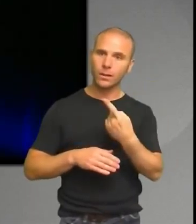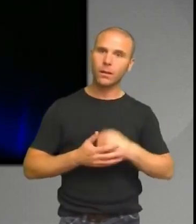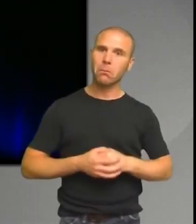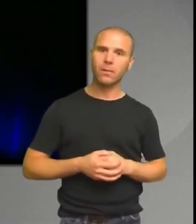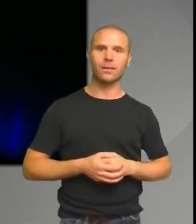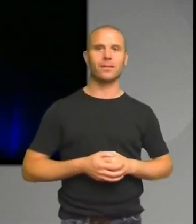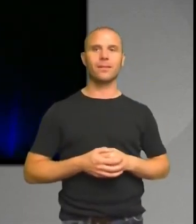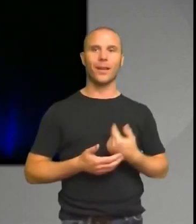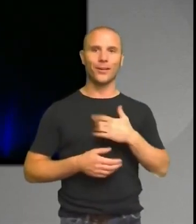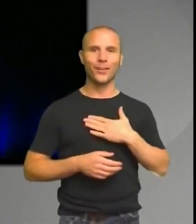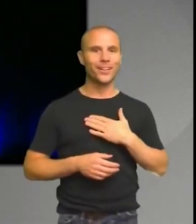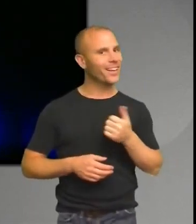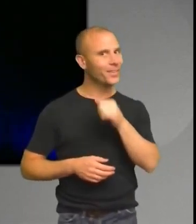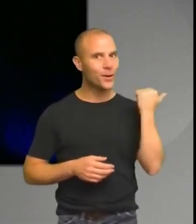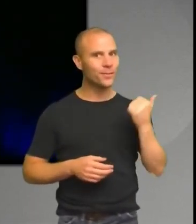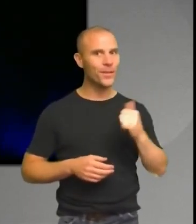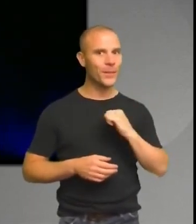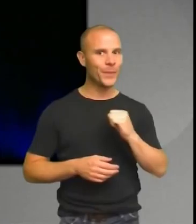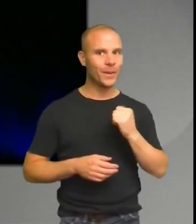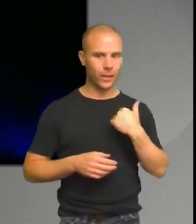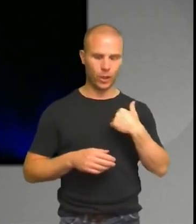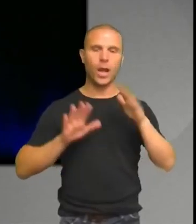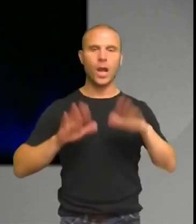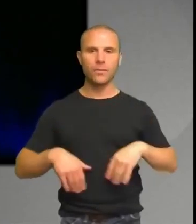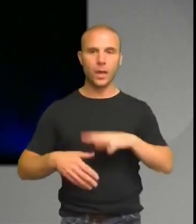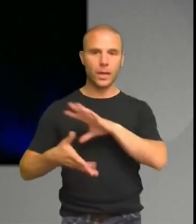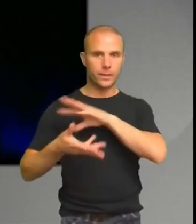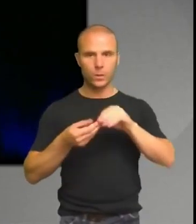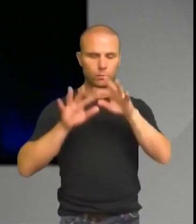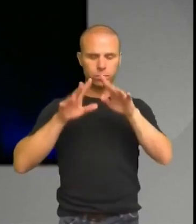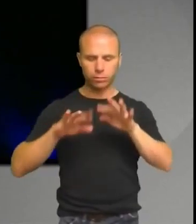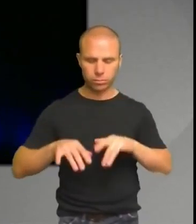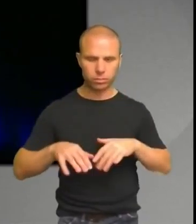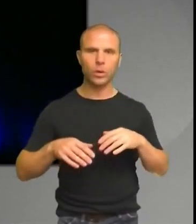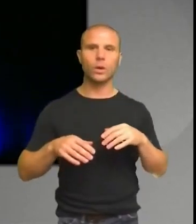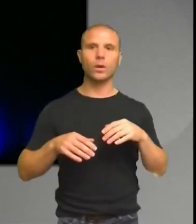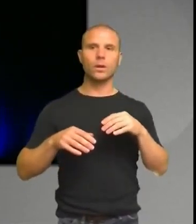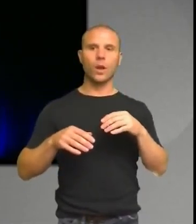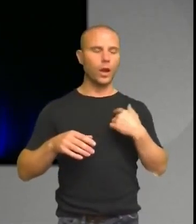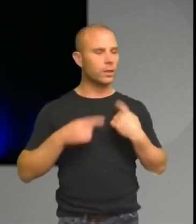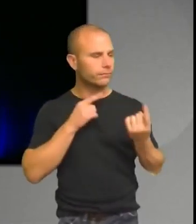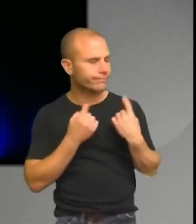tyckte jag var ganska häftigt faktiskt då. Jag skriver ner en resultat. Jag ska en diskussion eller minnet med en lärare och hon sa det är godkänt.